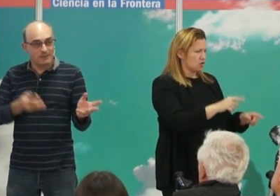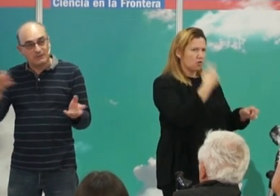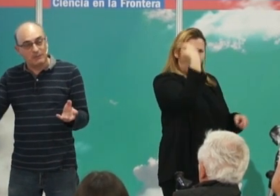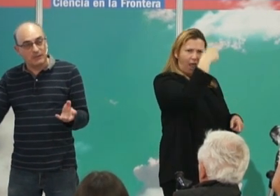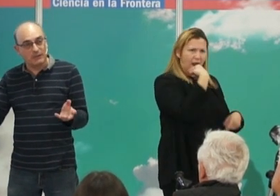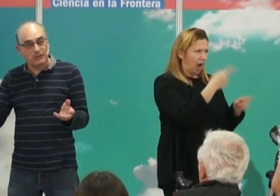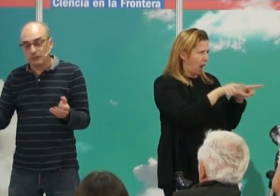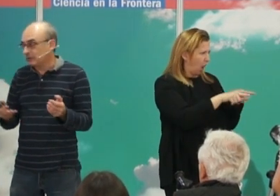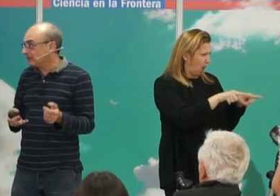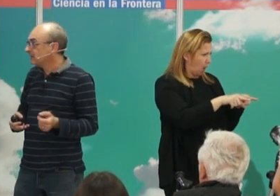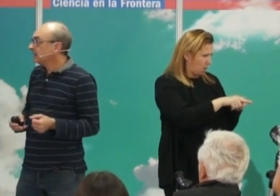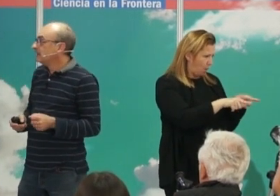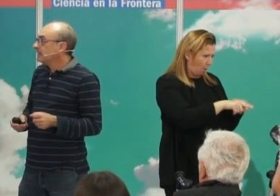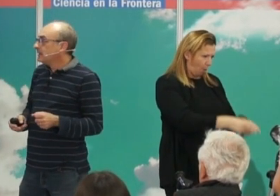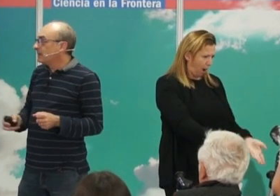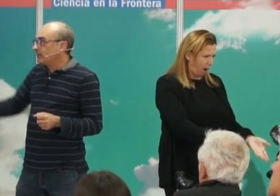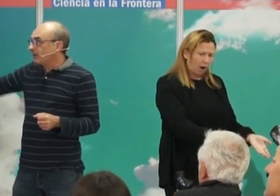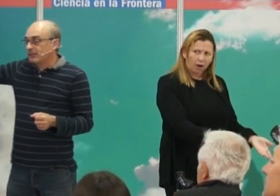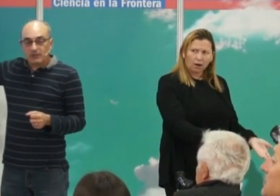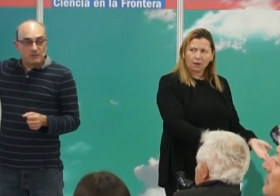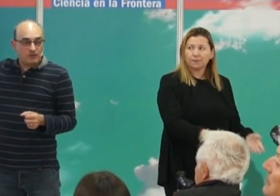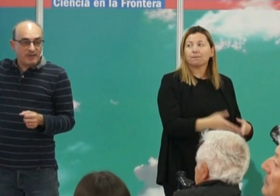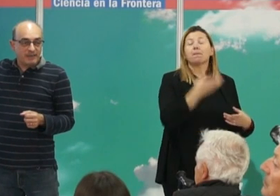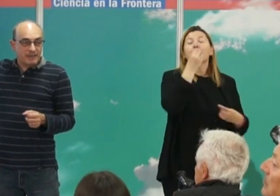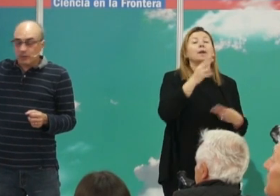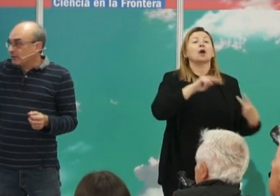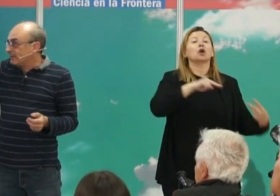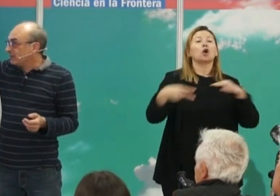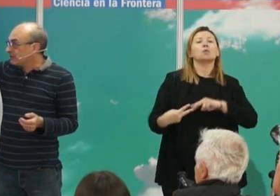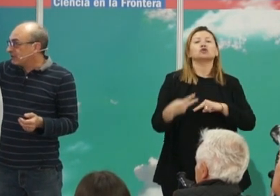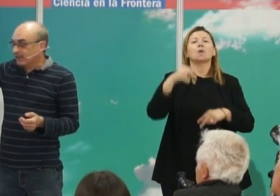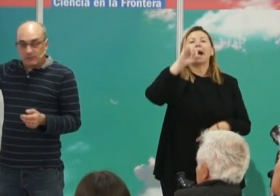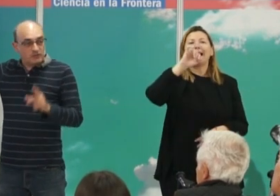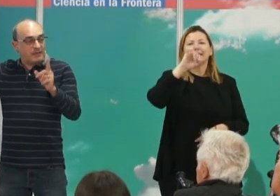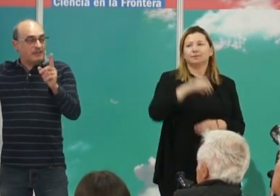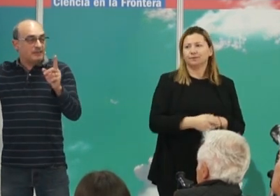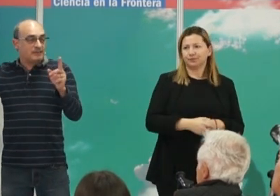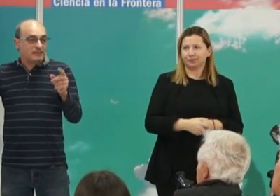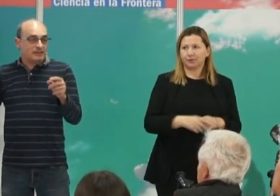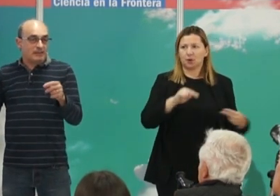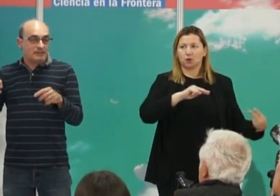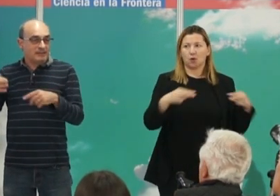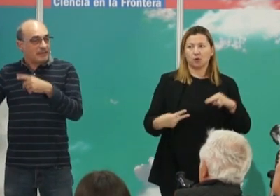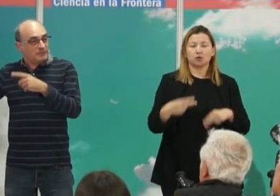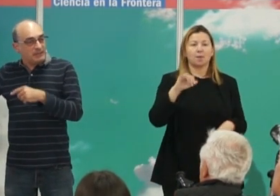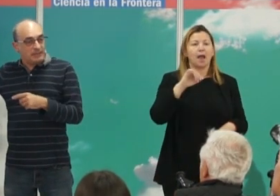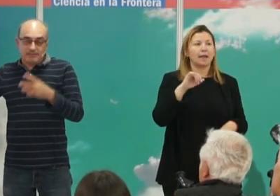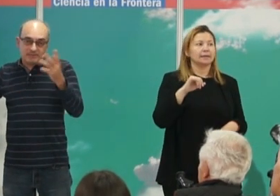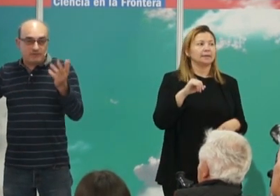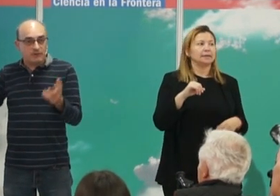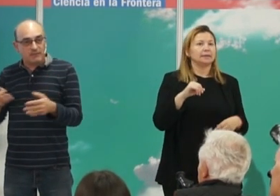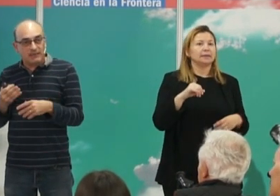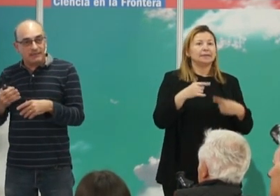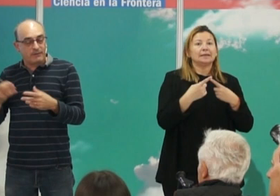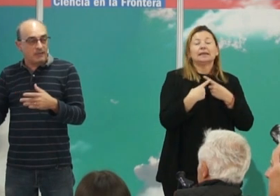un abuelo que no del otro. Bueno, volviendo al cromosoma I, ¿qué ocurre? Pues el cromosoma I se transmite